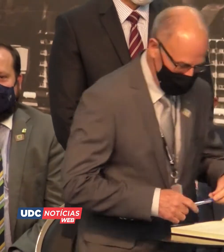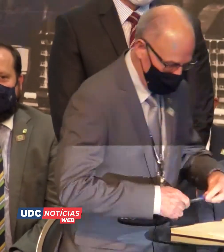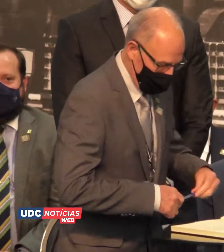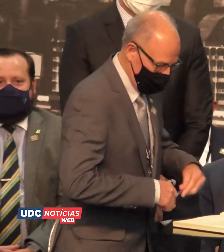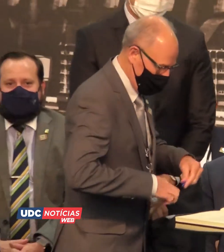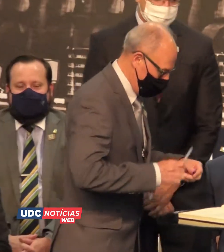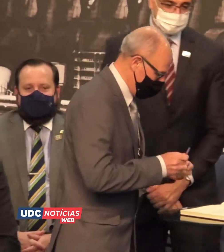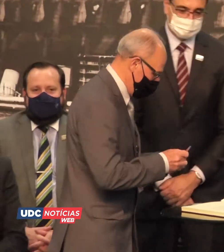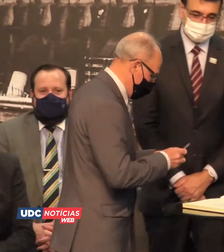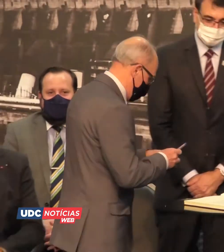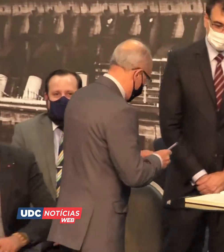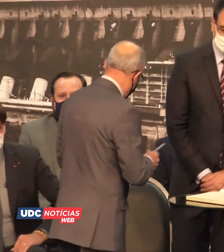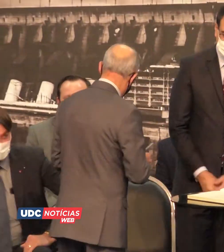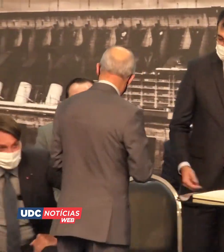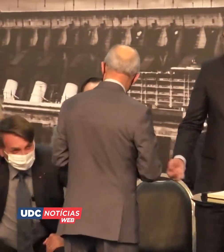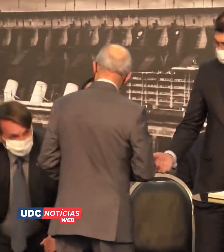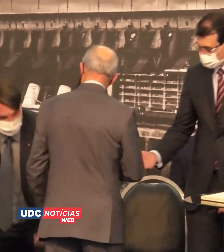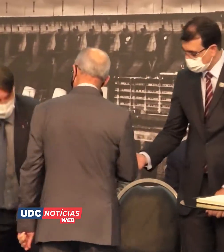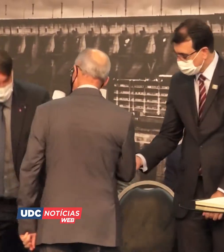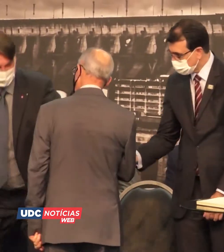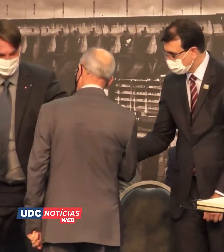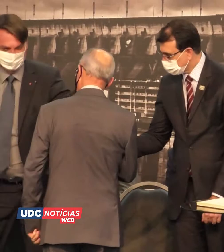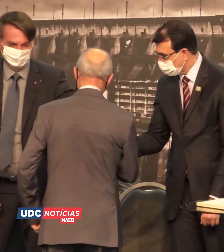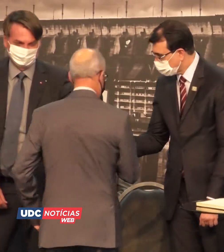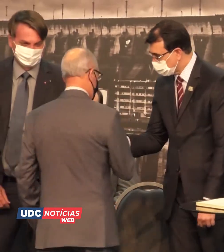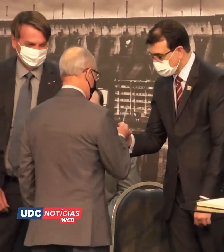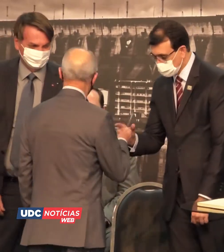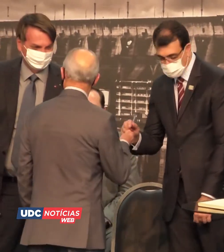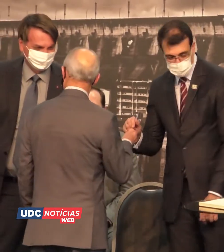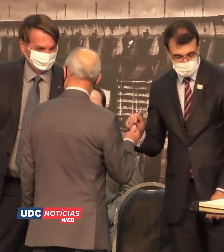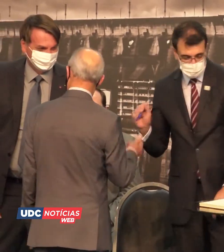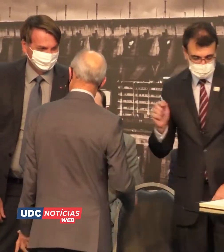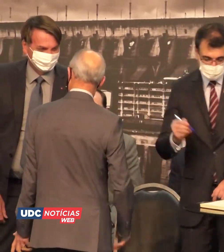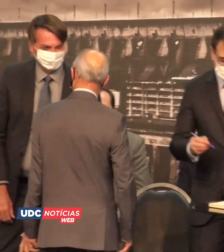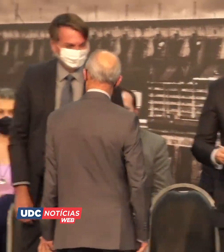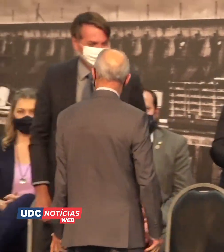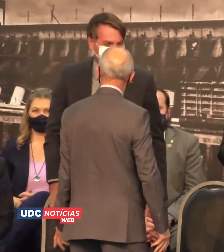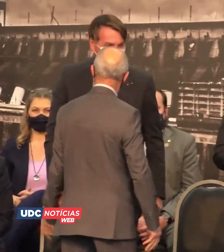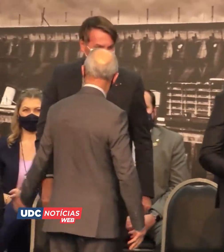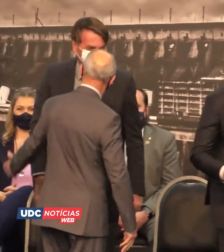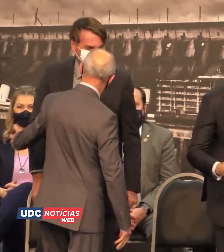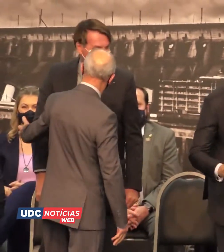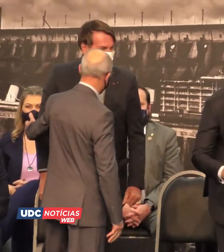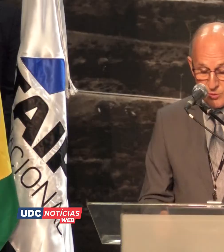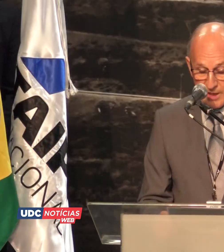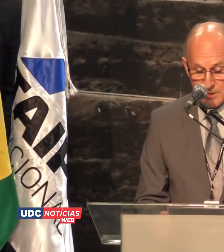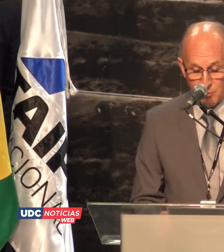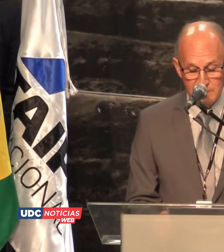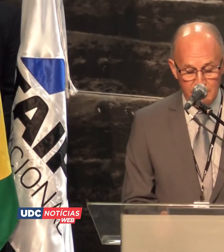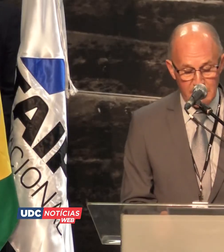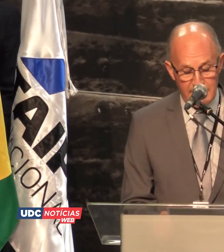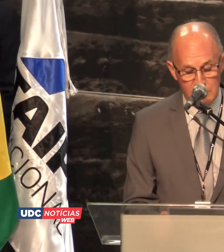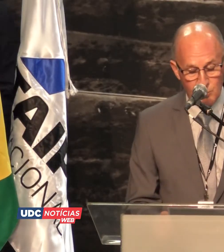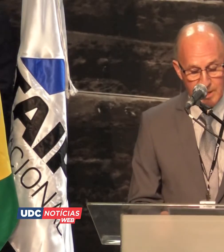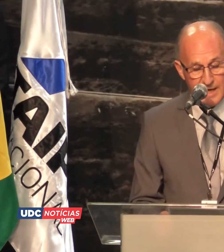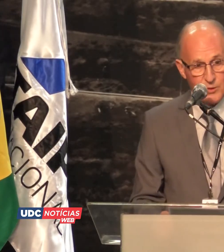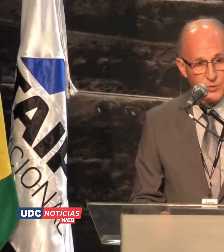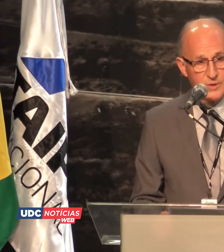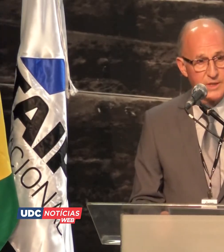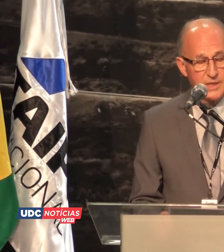impulsionamento para o desenvolvimento. E disse que vai manter o serviço que já estava sendo executado. O peso da